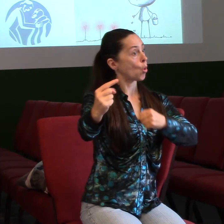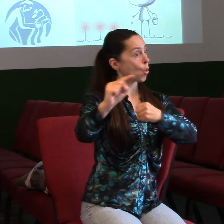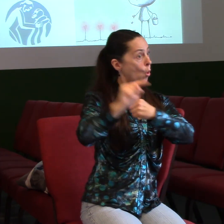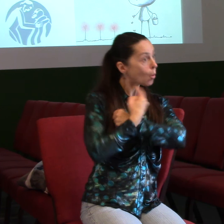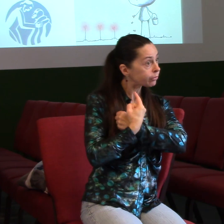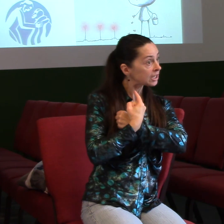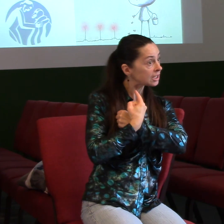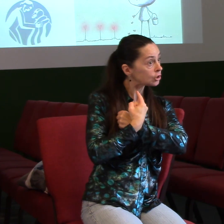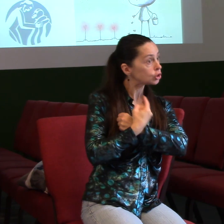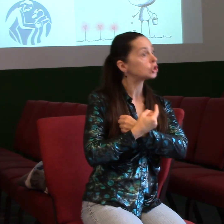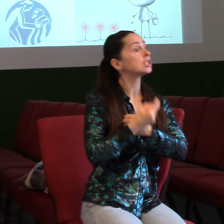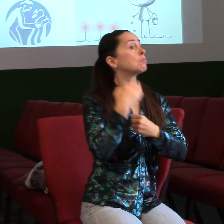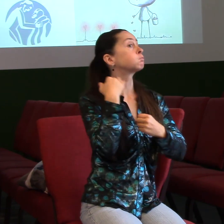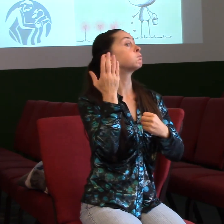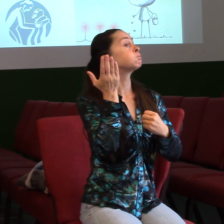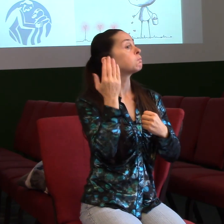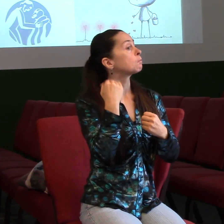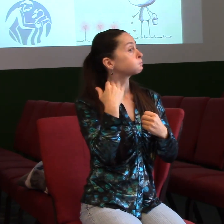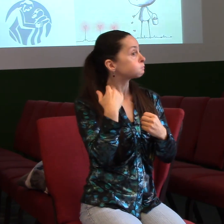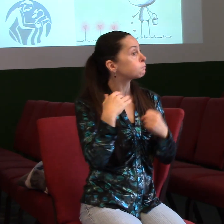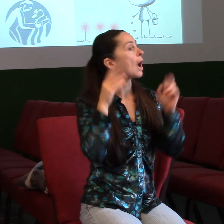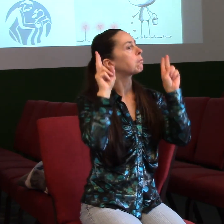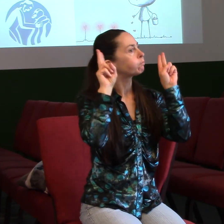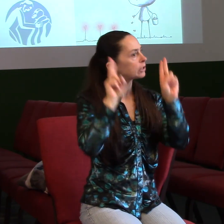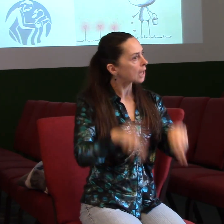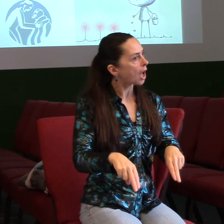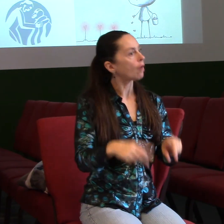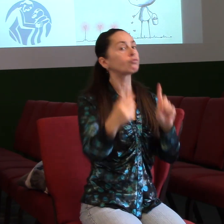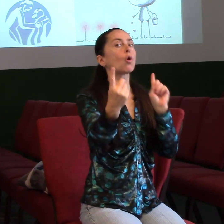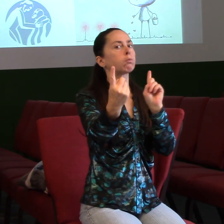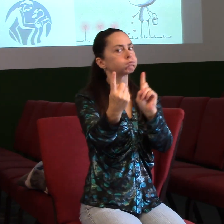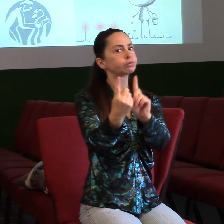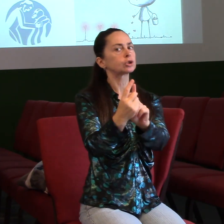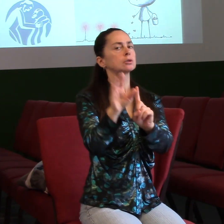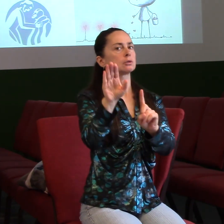přijít, nějaké se mu lásce pokádat, ale mojí zodpovědnosti je mu odpustit.